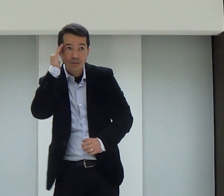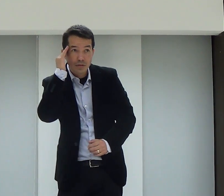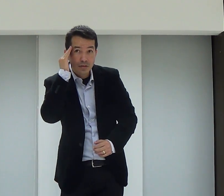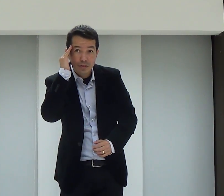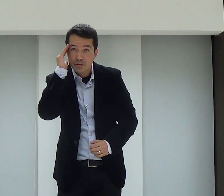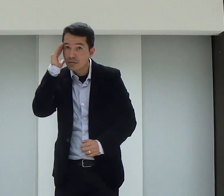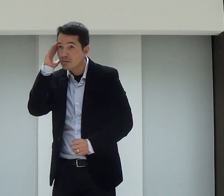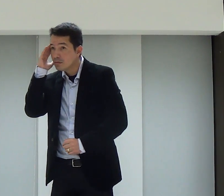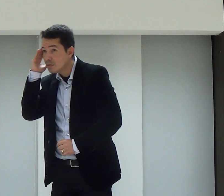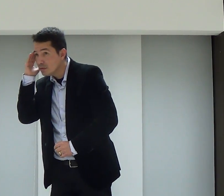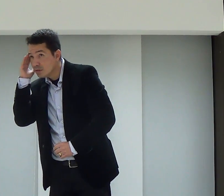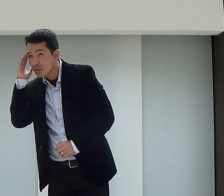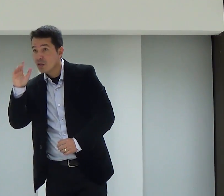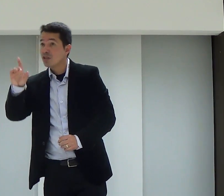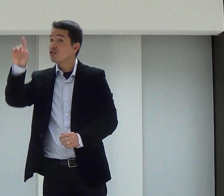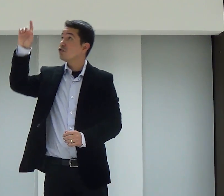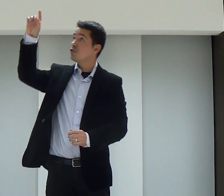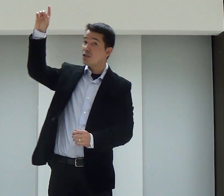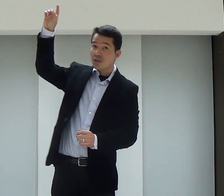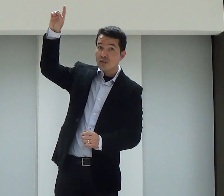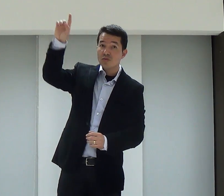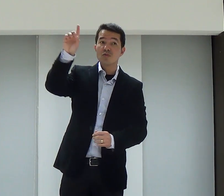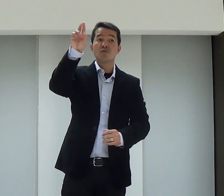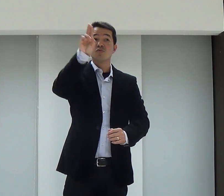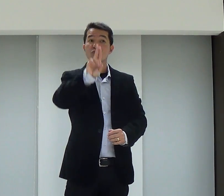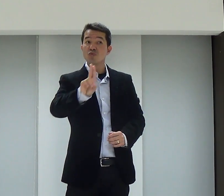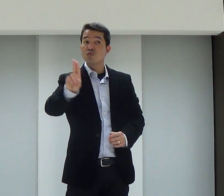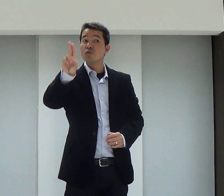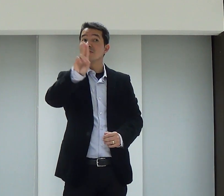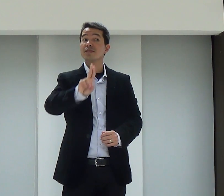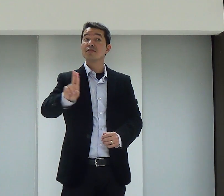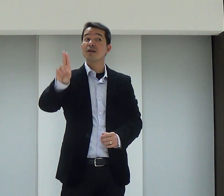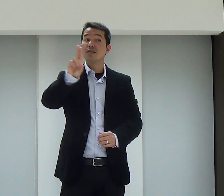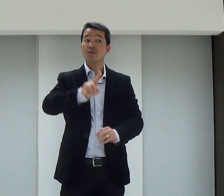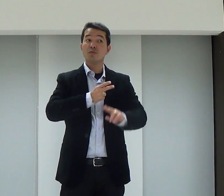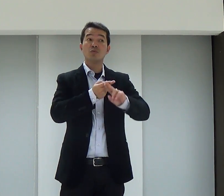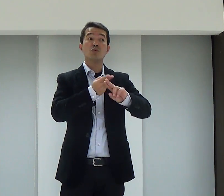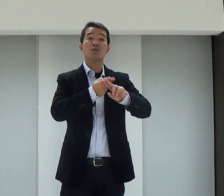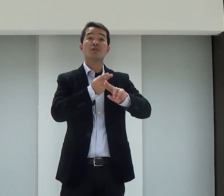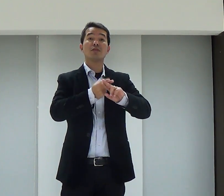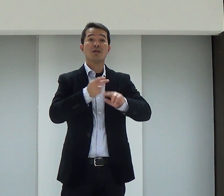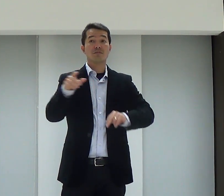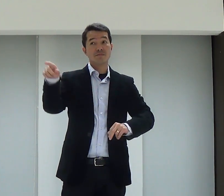Vocês estão entendendo? Deus, Ele vai usar a sua vida